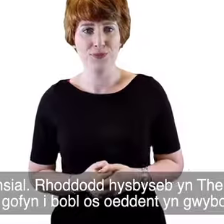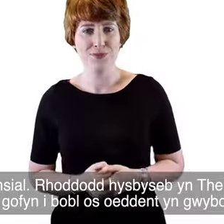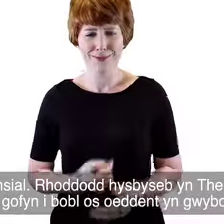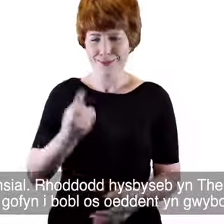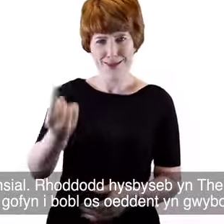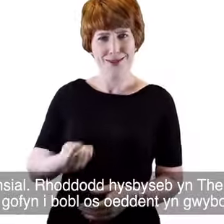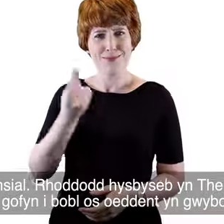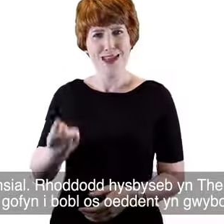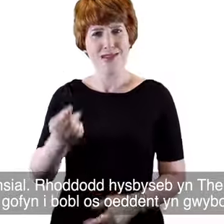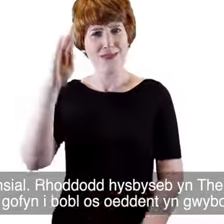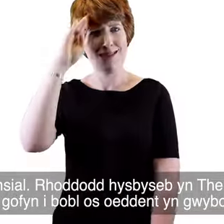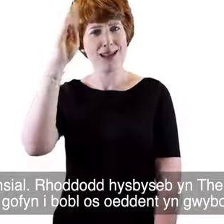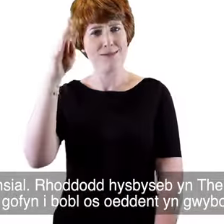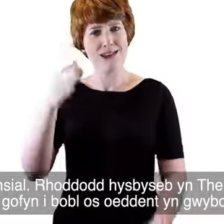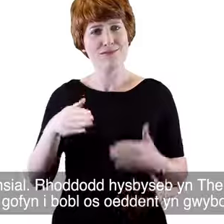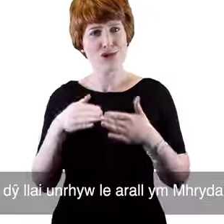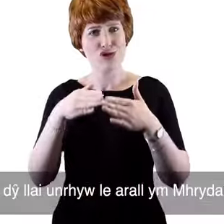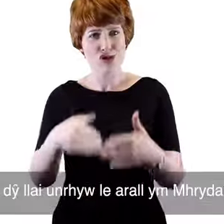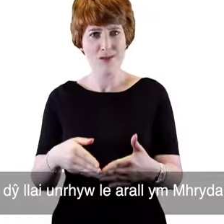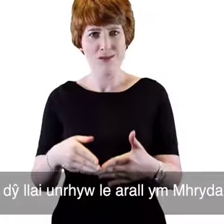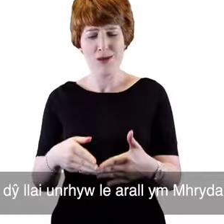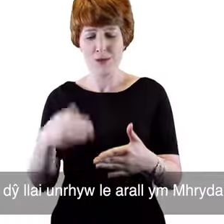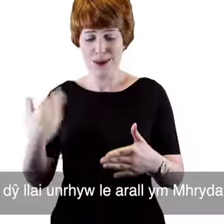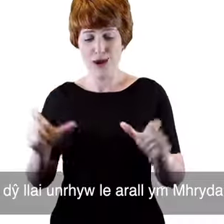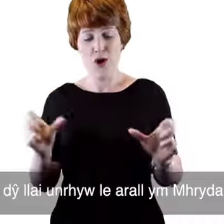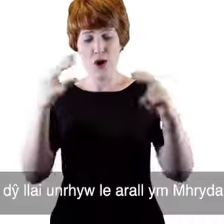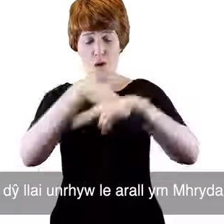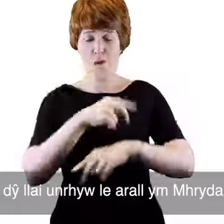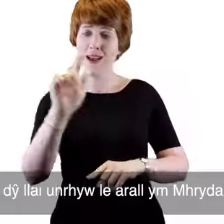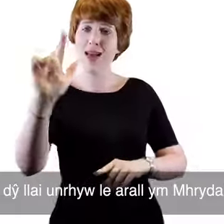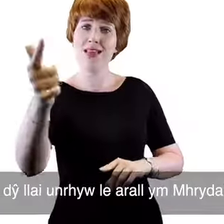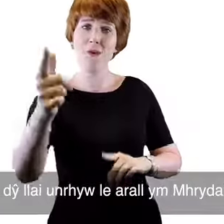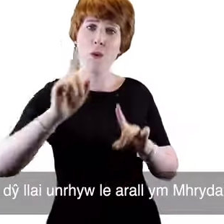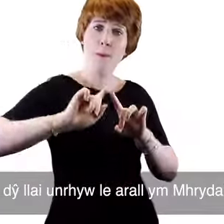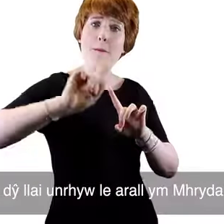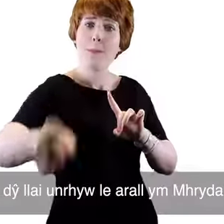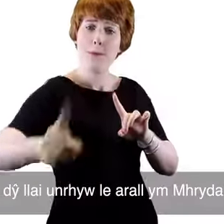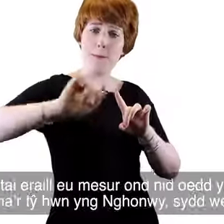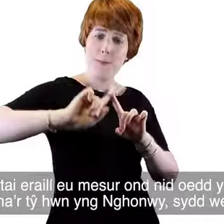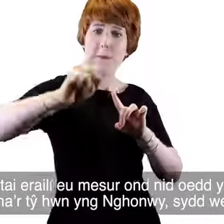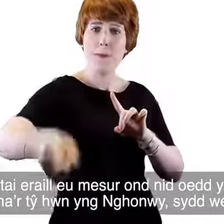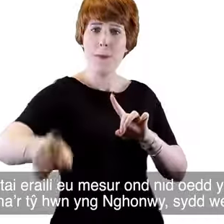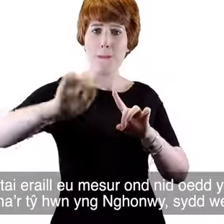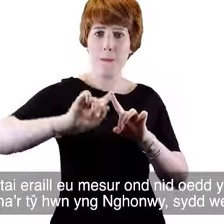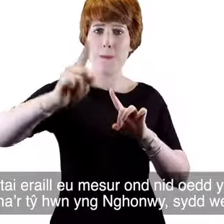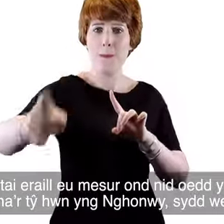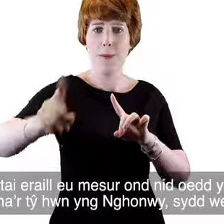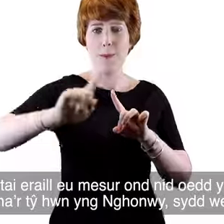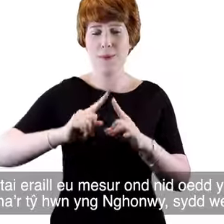yn gofyn i bobl os oeddent yn gwybod am di llai unrhyw llai aragll ymrydain. Cafodd tai eraill ei mesur,